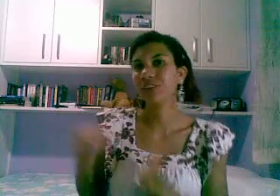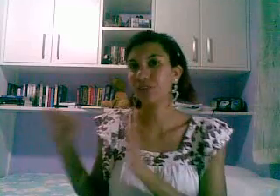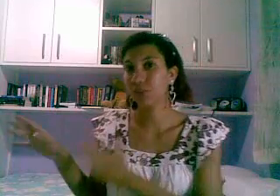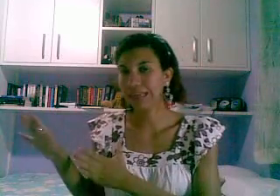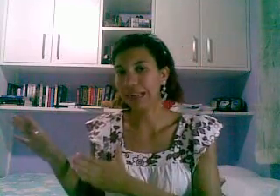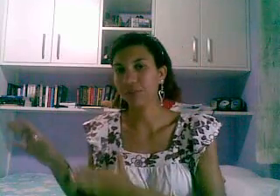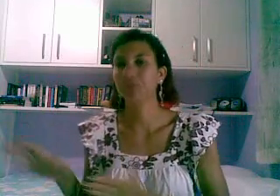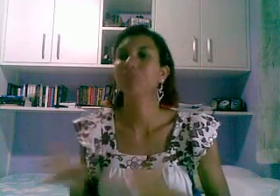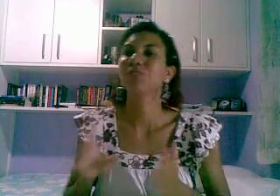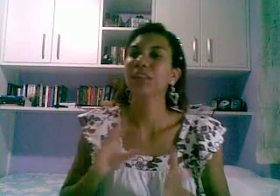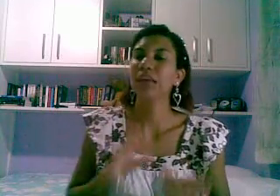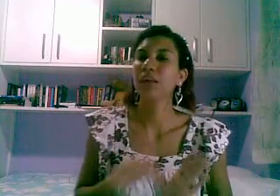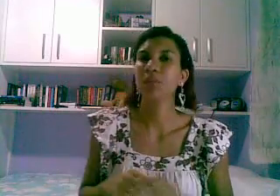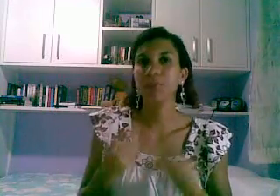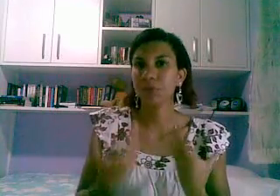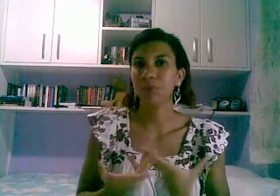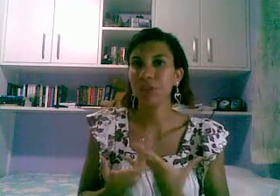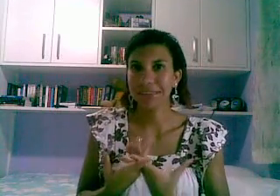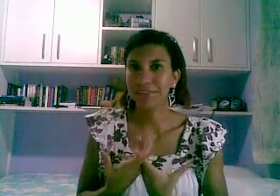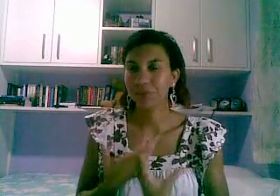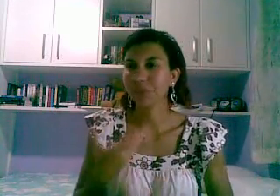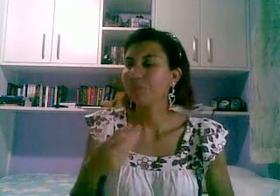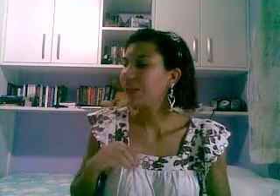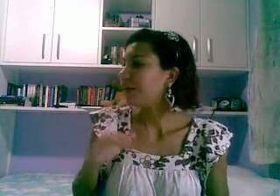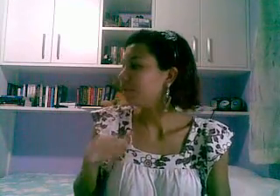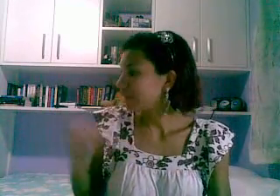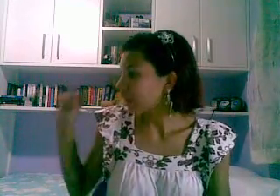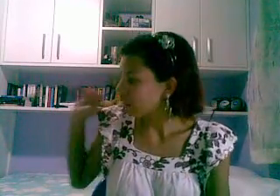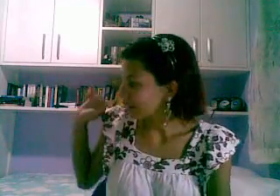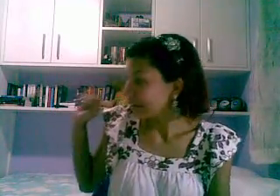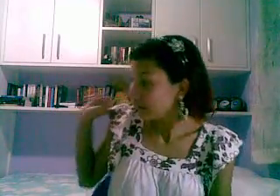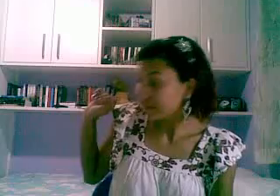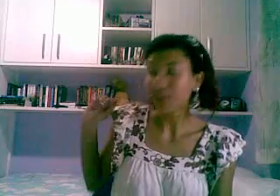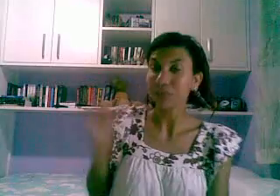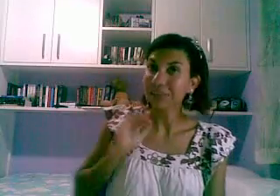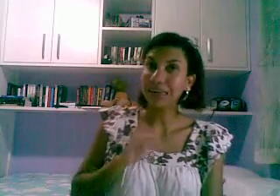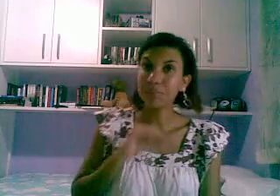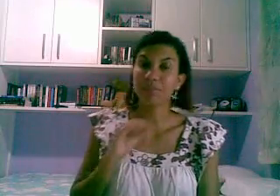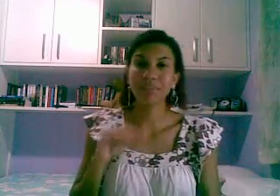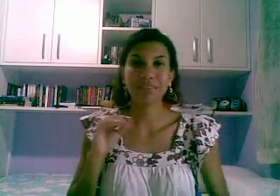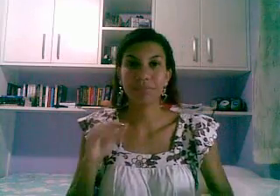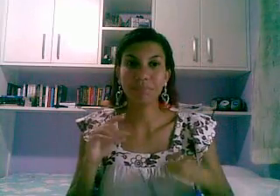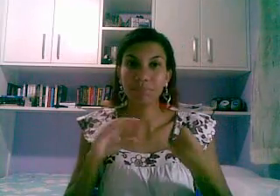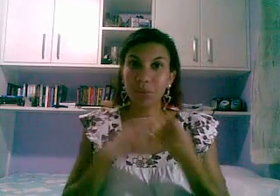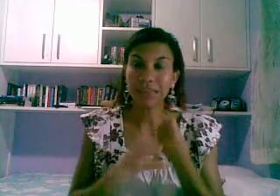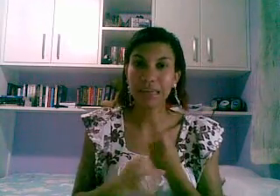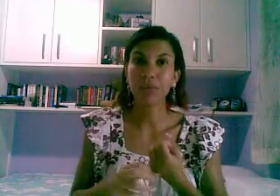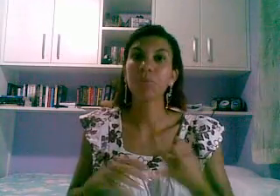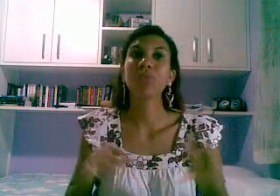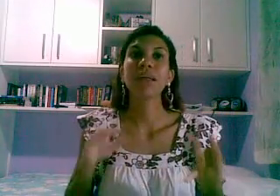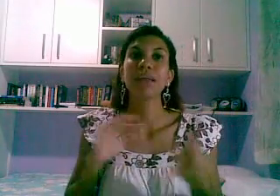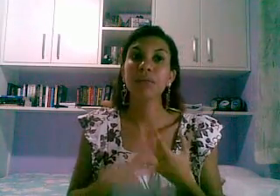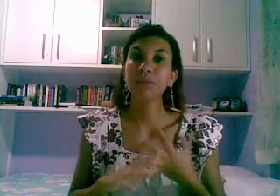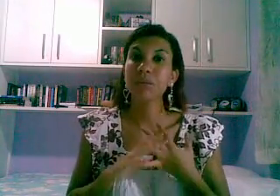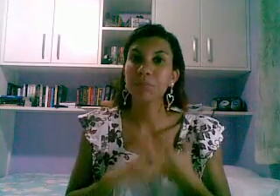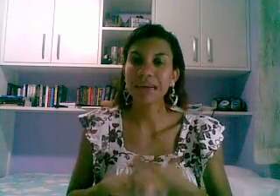lado estante zoneado não posso mostrar isso mas tem, ó, tem livrinhos ali pra fazer sorteio tem coisas